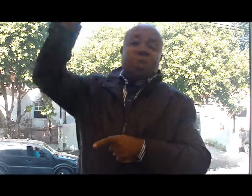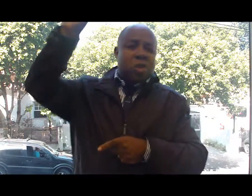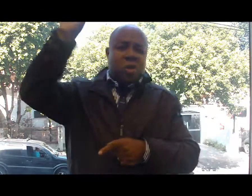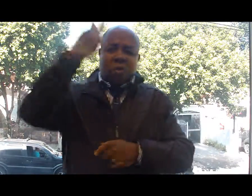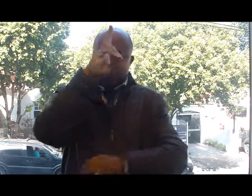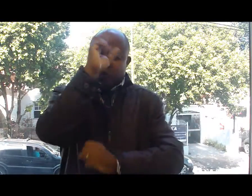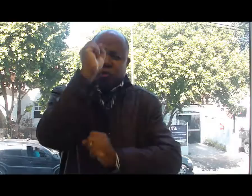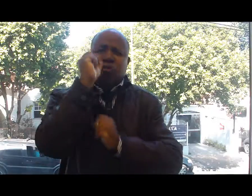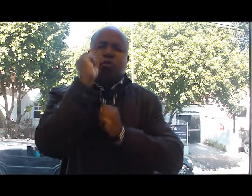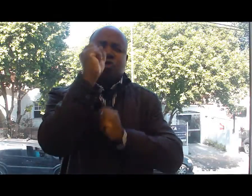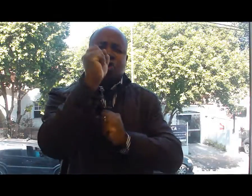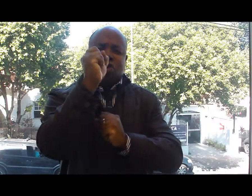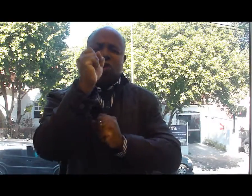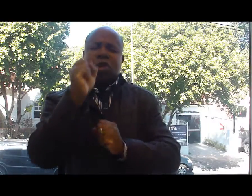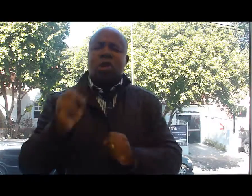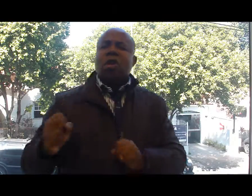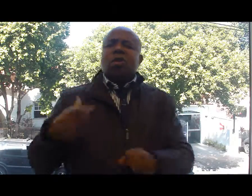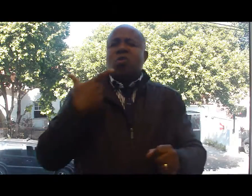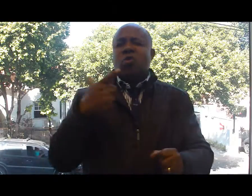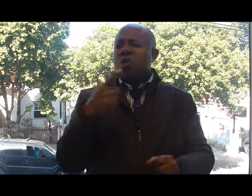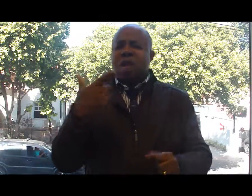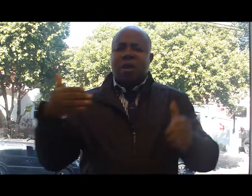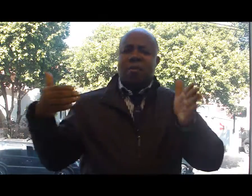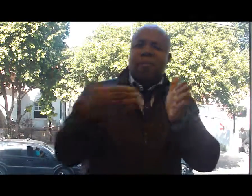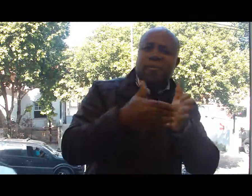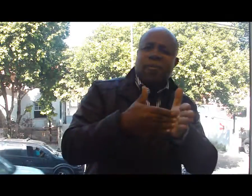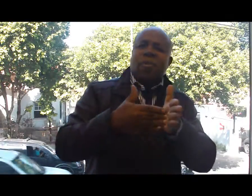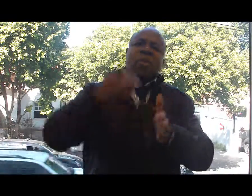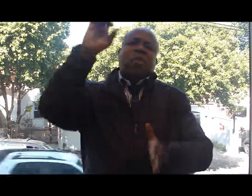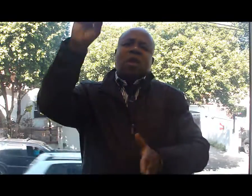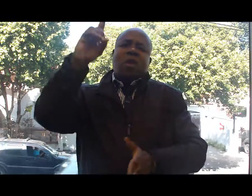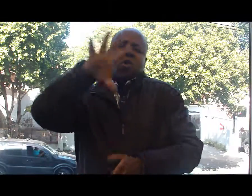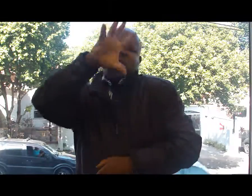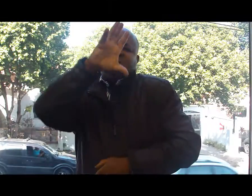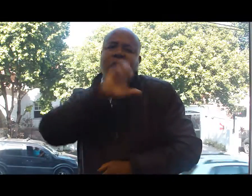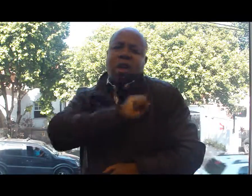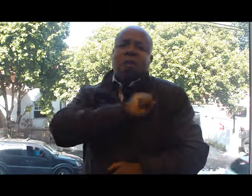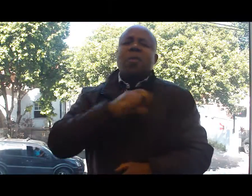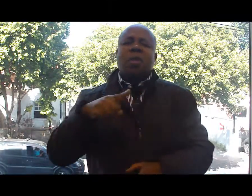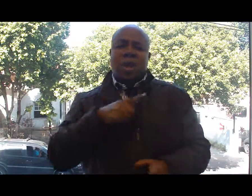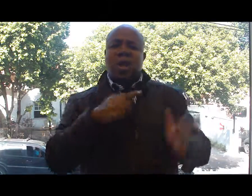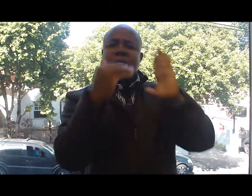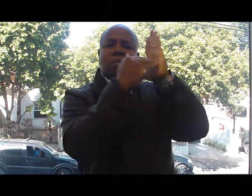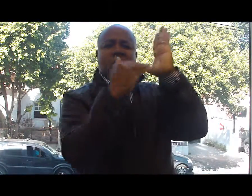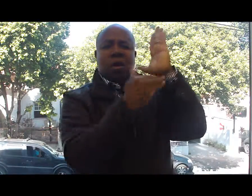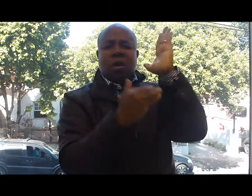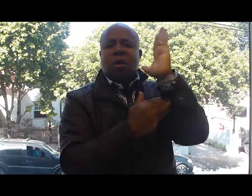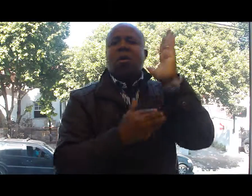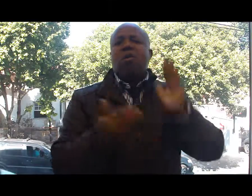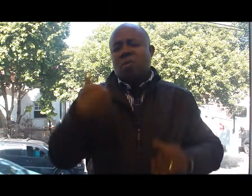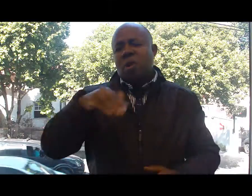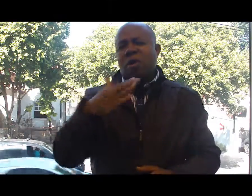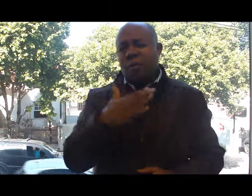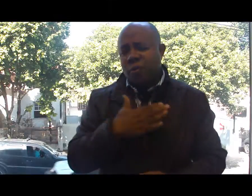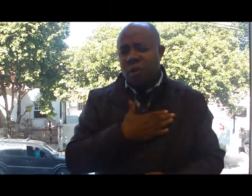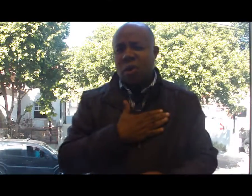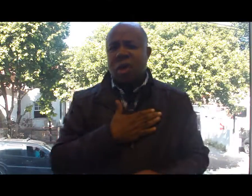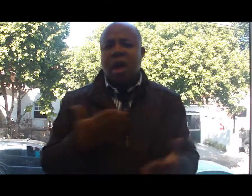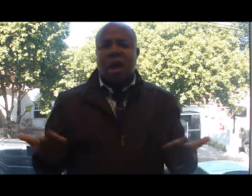crises nos fazem enxergar que para ele não há limites. Nos mostra o tamanho do seu amor e